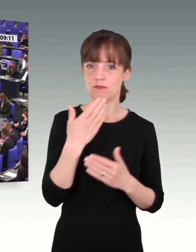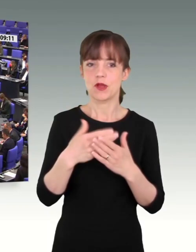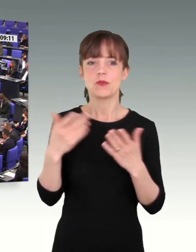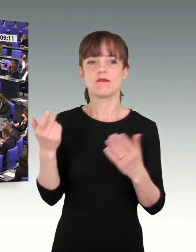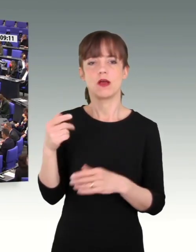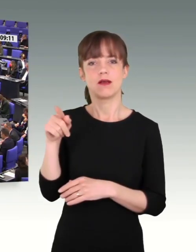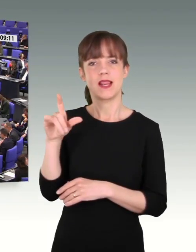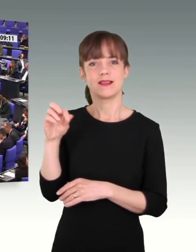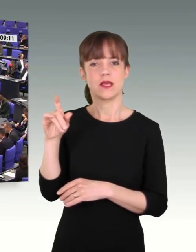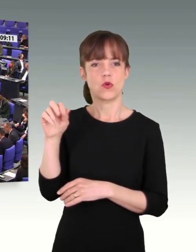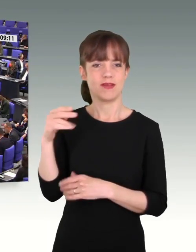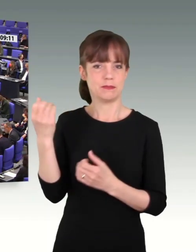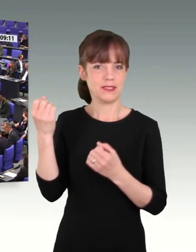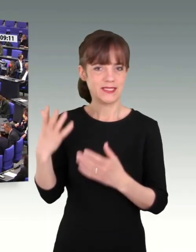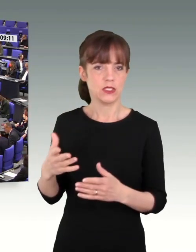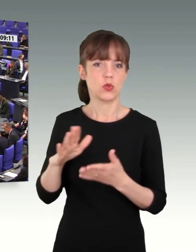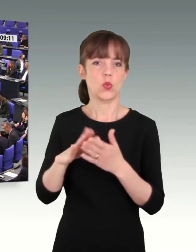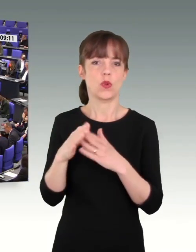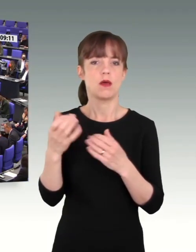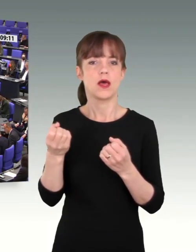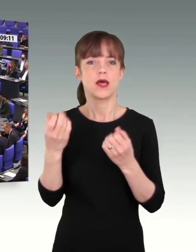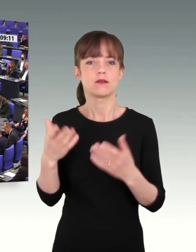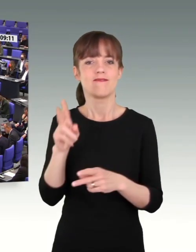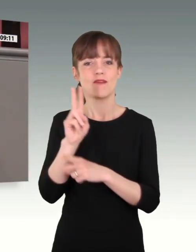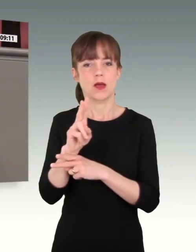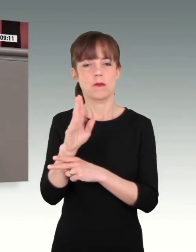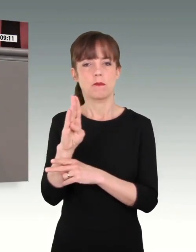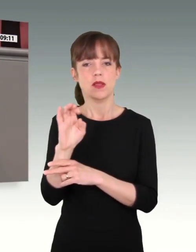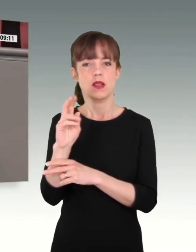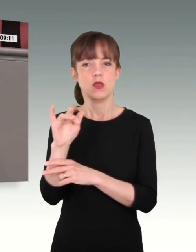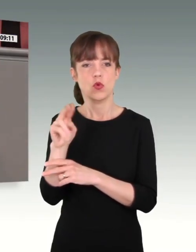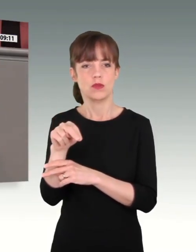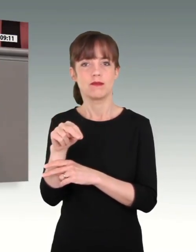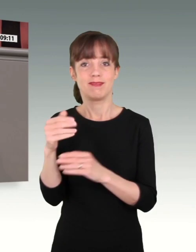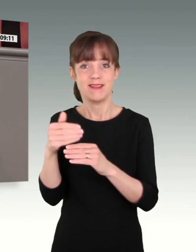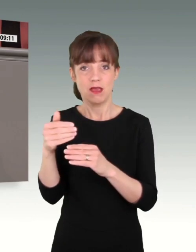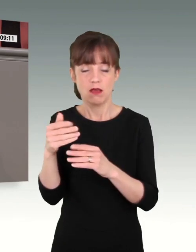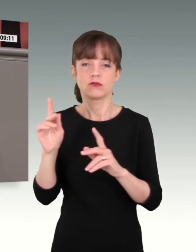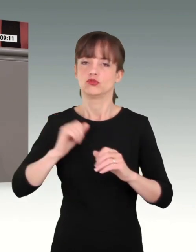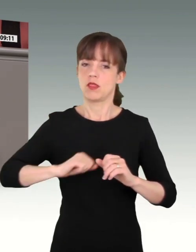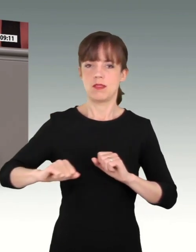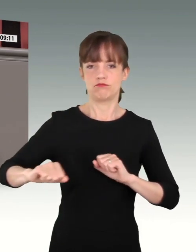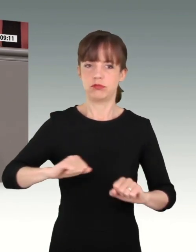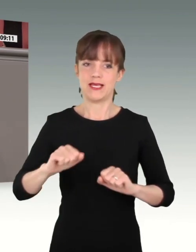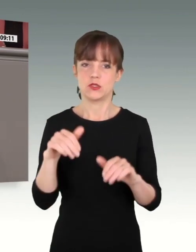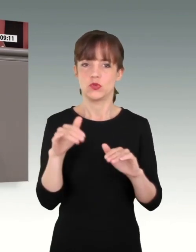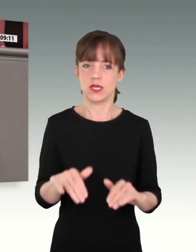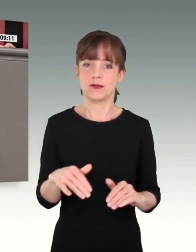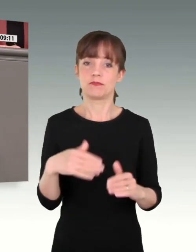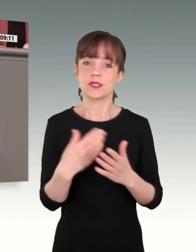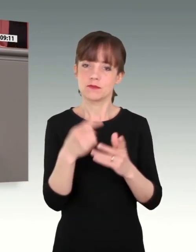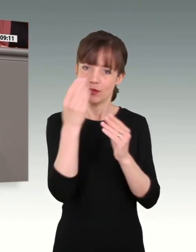Corona beschäftigt und belastet die Truppe. Und das stelle ich im Jahresbericht auch dar. Es hat die volle Einsatzbereitschaft der Bundeswehr